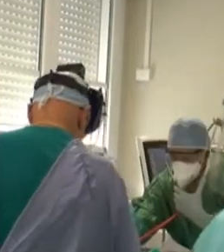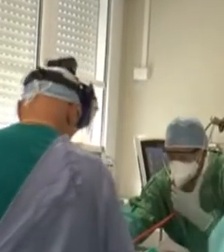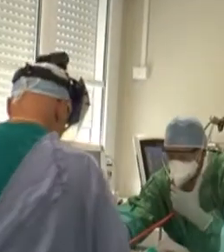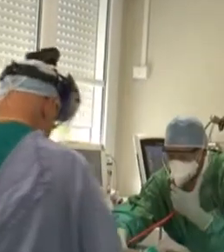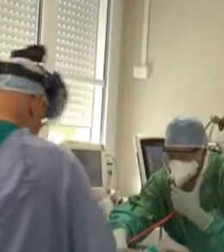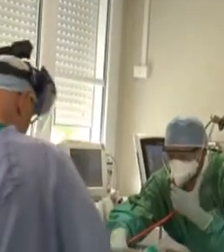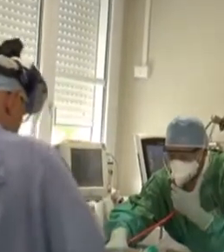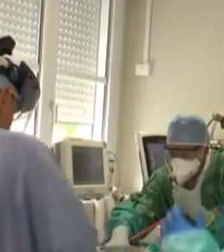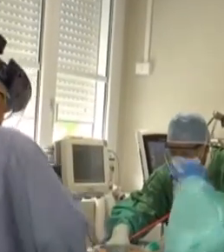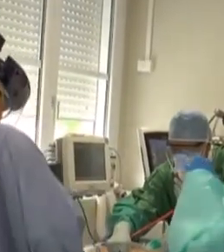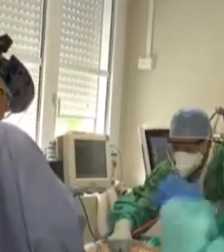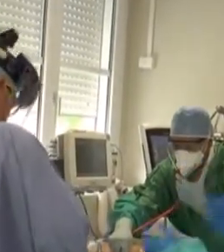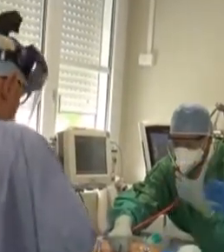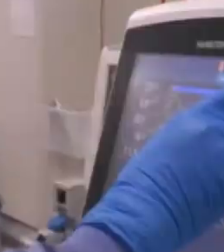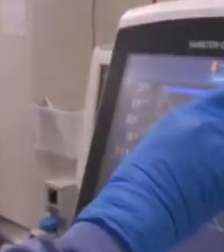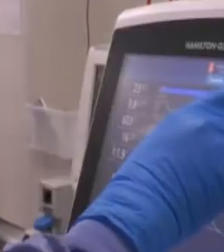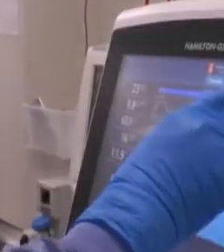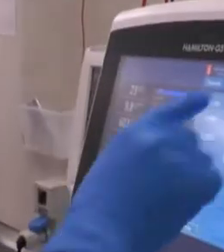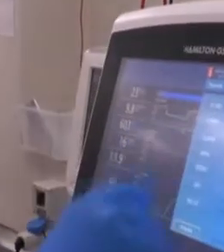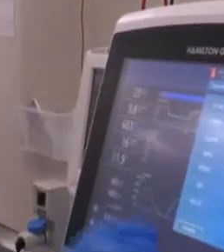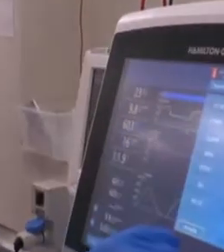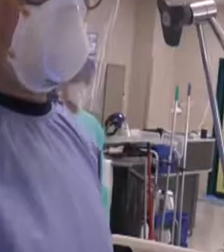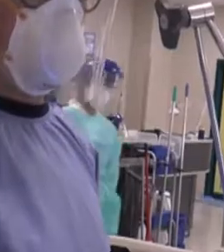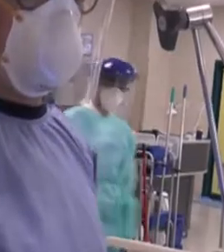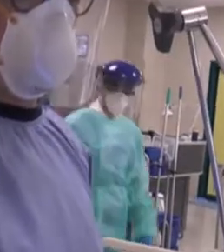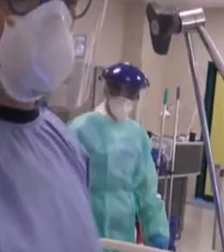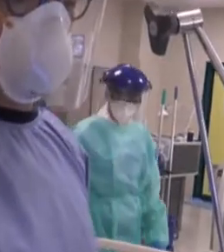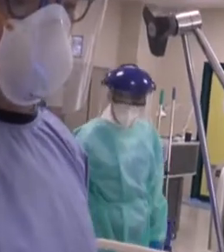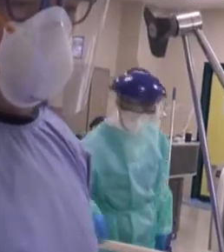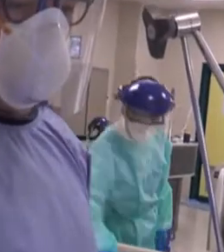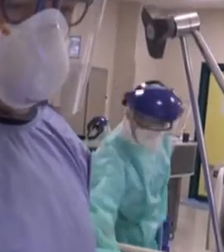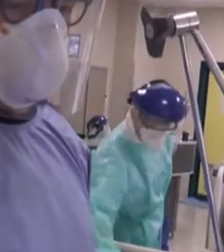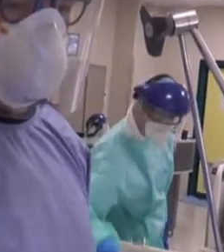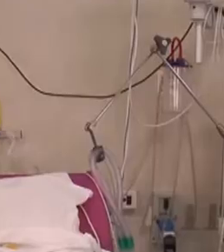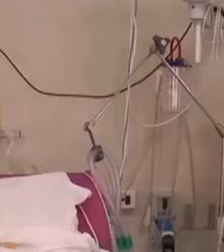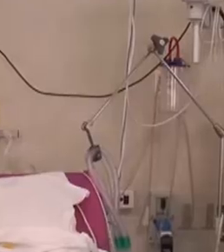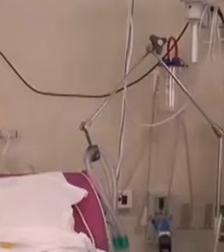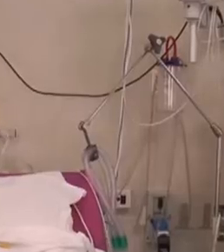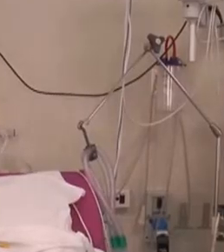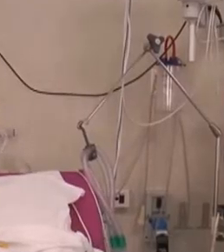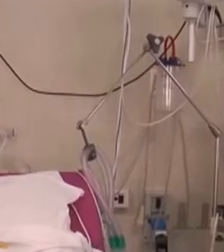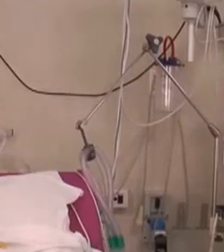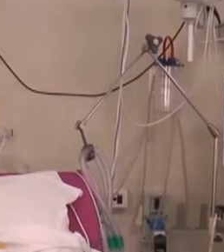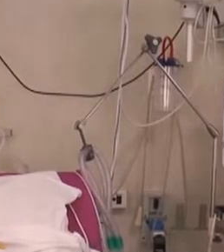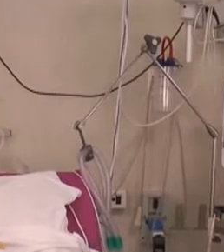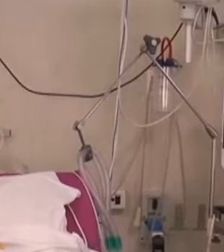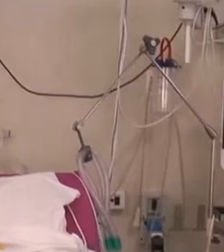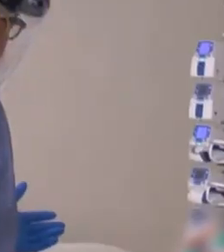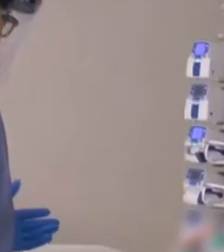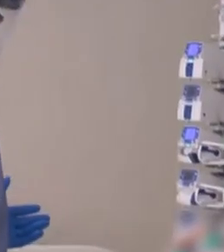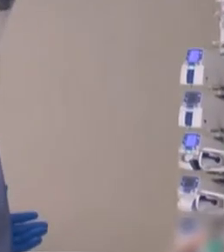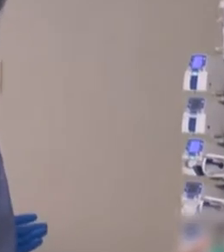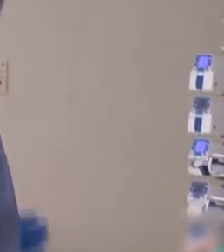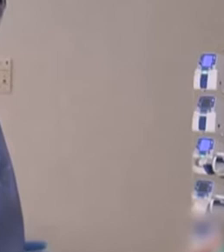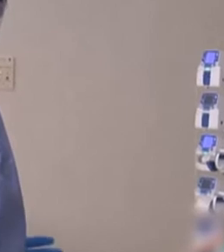complessivamente sono 470 i posti occupati, ovvero sopra il numero ordinario di posti disponibili. Sono